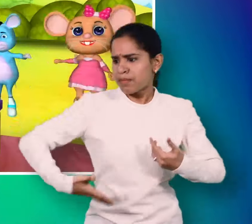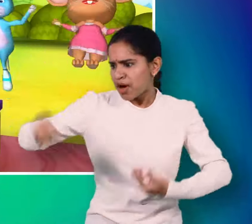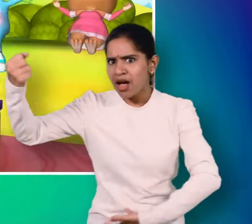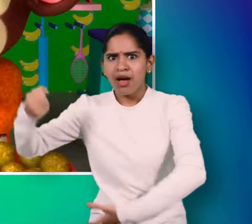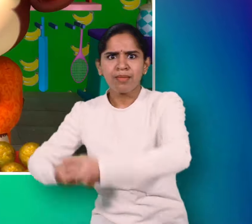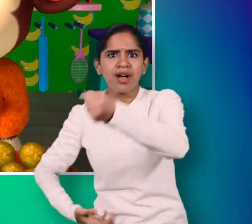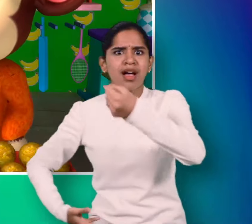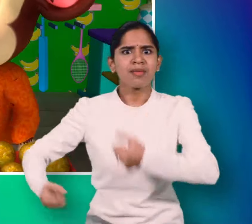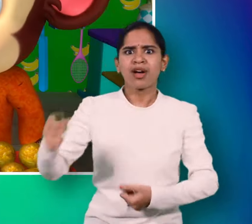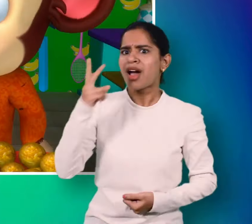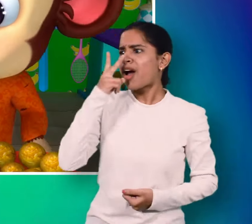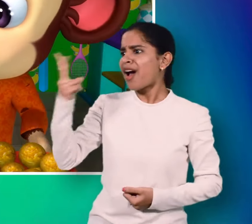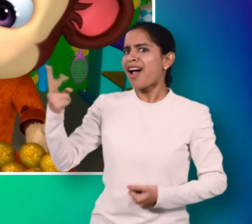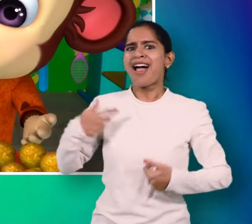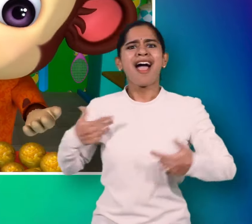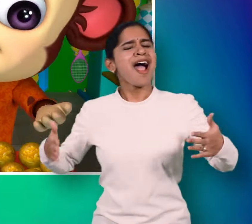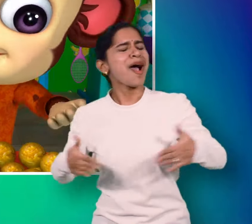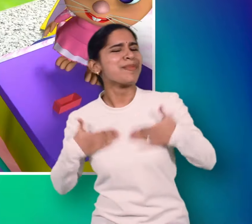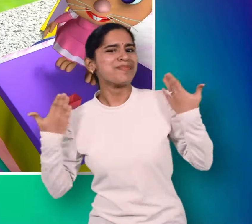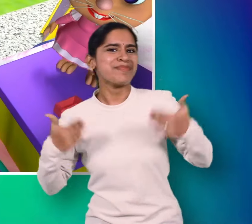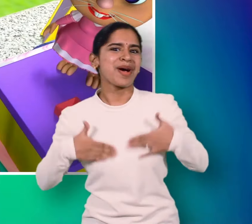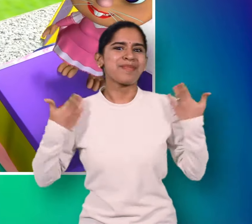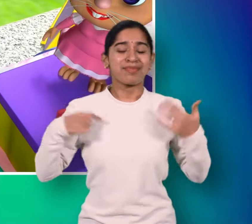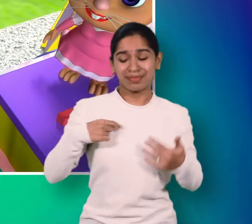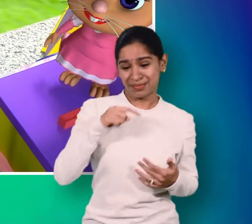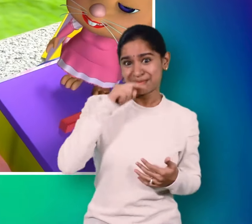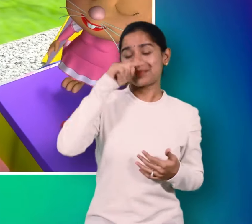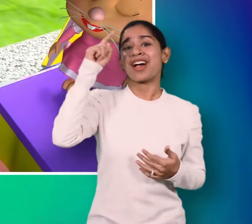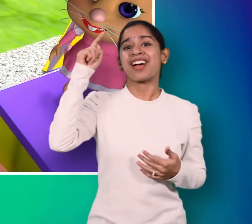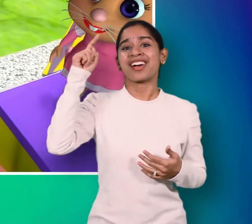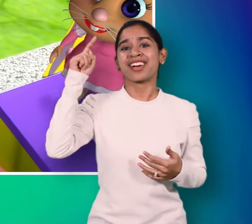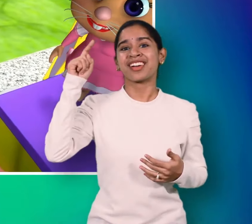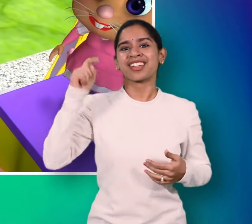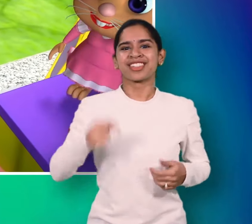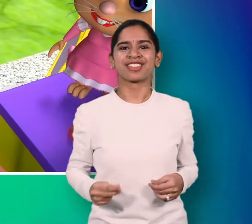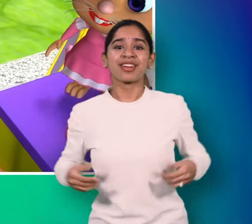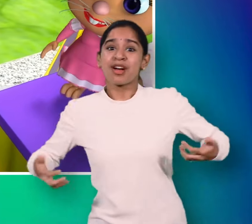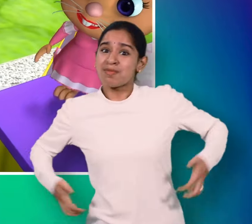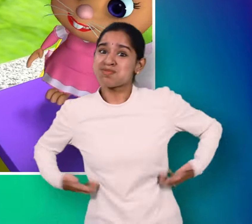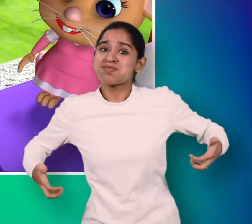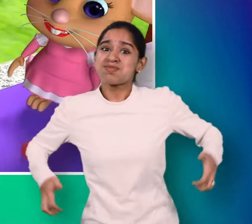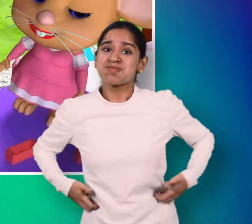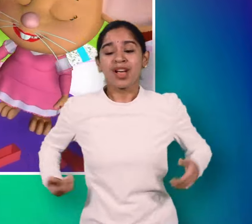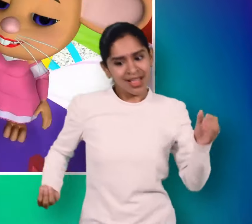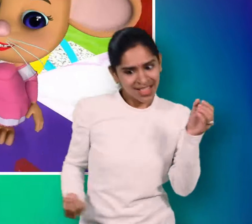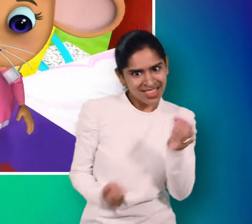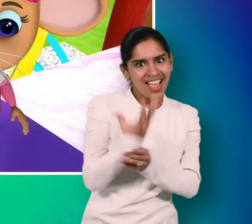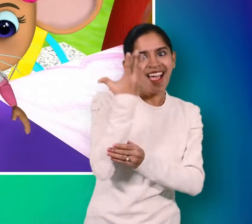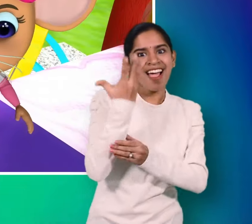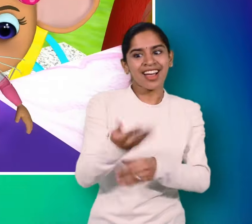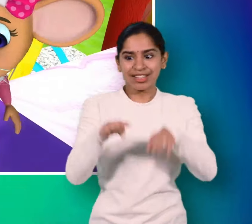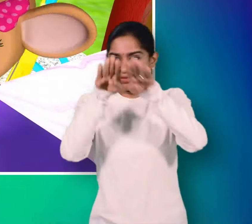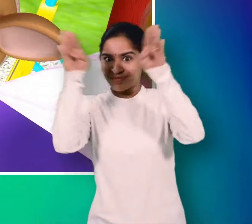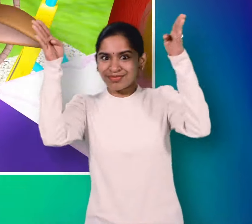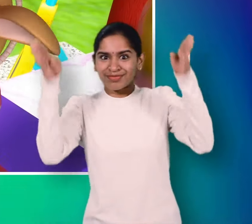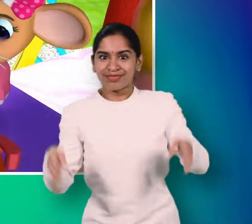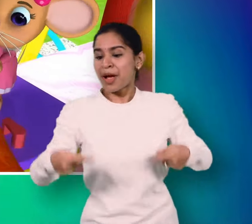पंदर ने खोली दुकार,